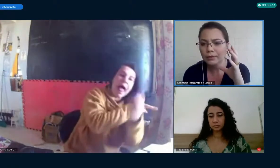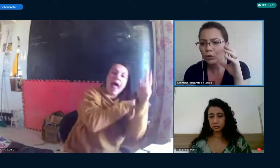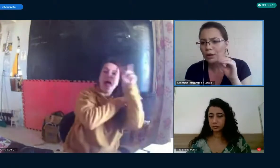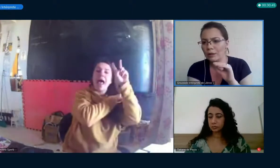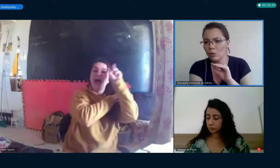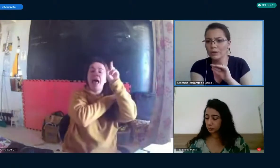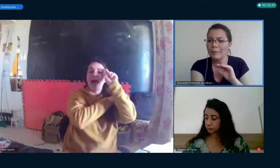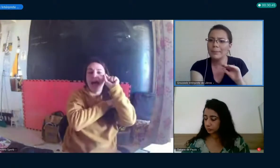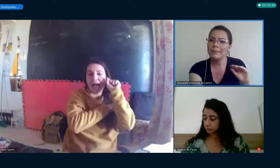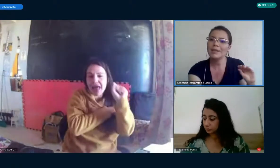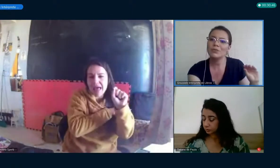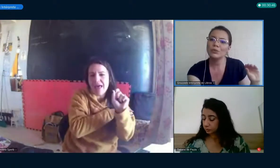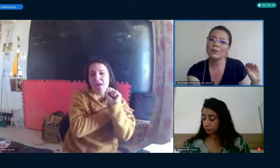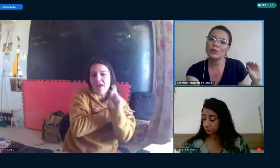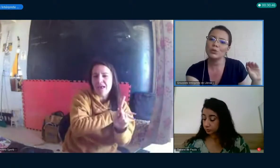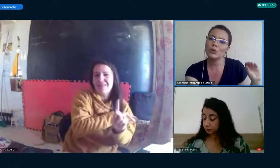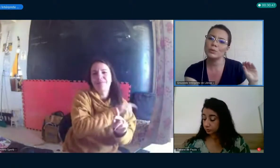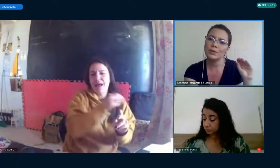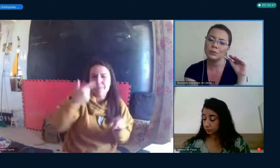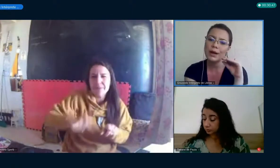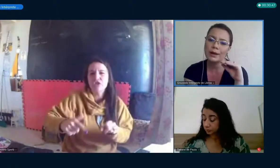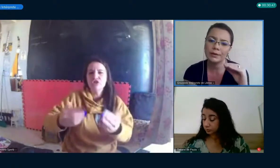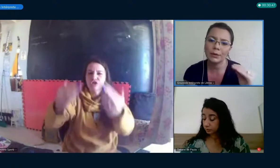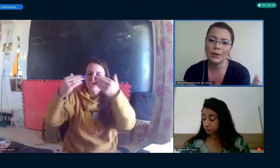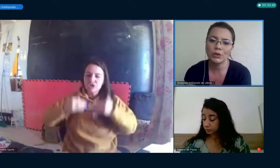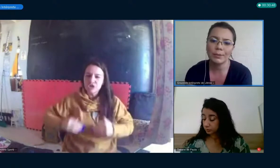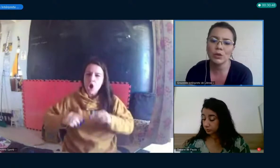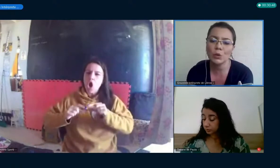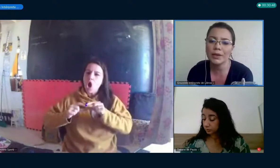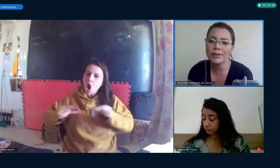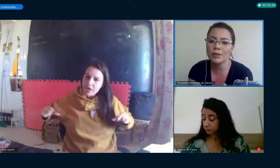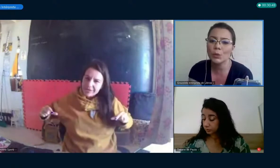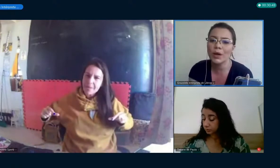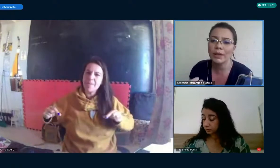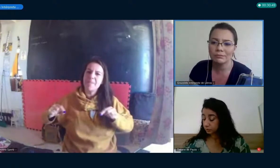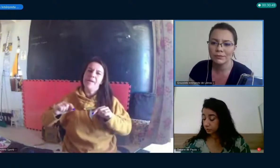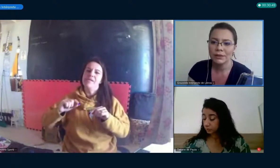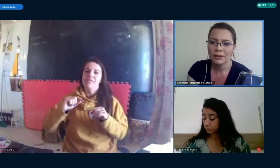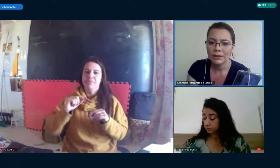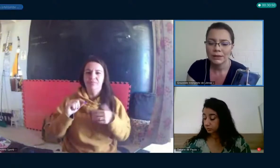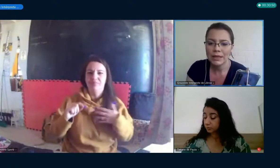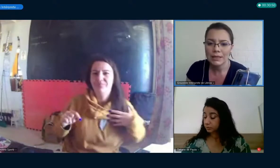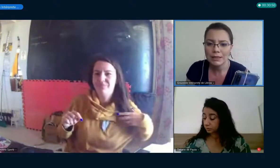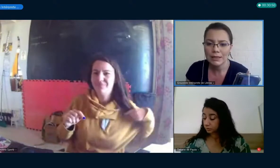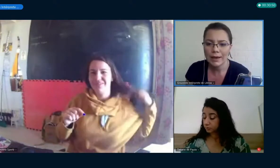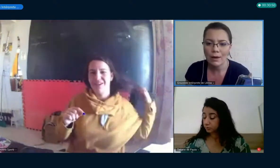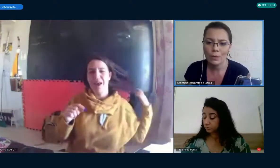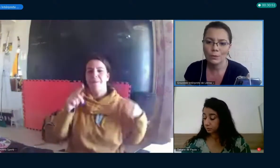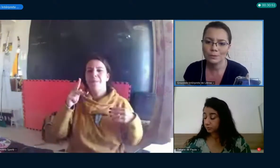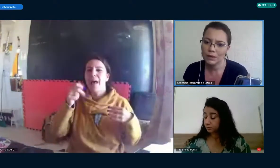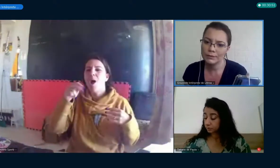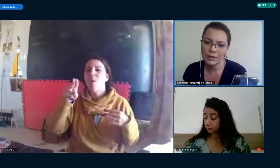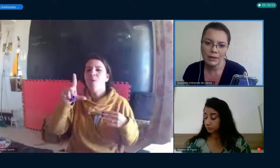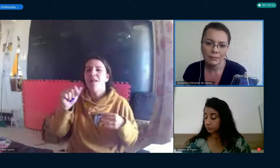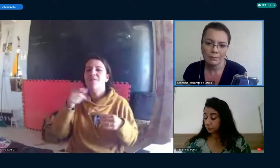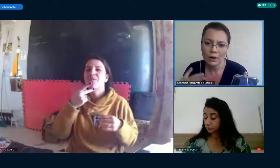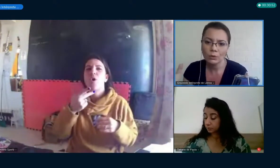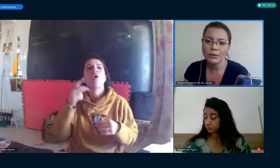lugar, colocar no rodapé, mais informações sobre esse lugar, que eu acho que é mais conhecido aí, esse Ceau.